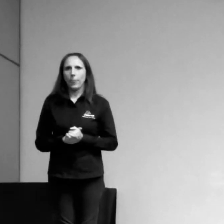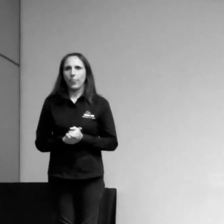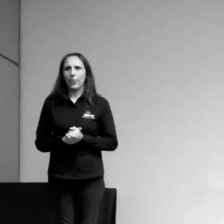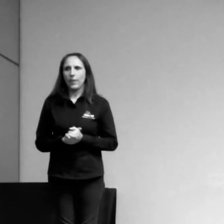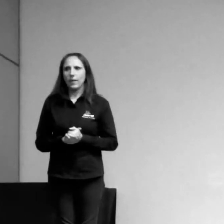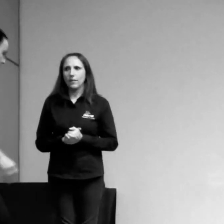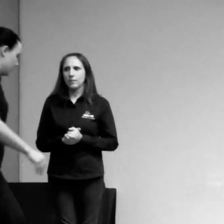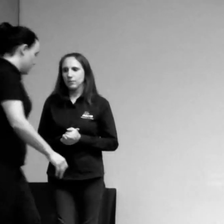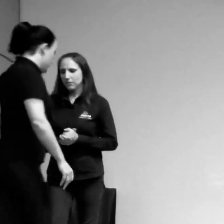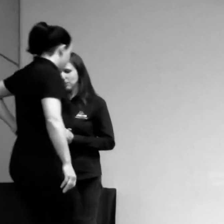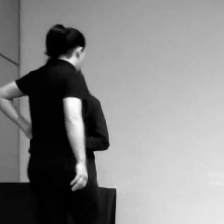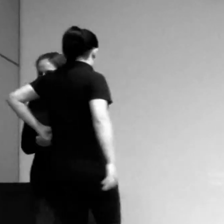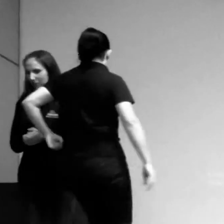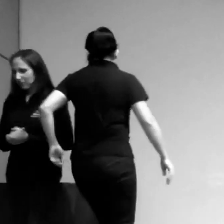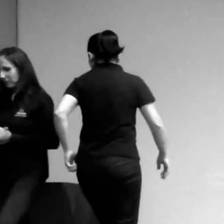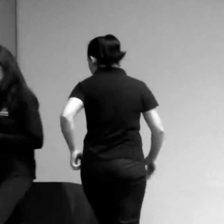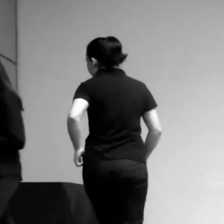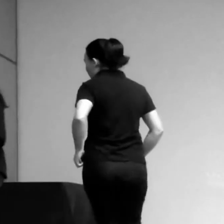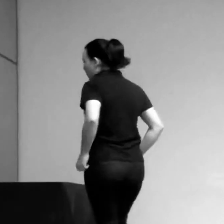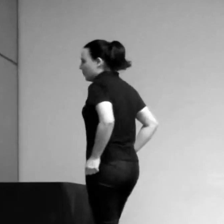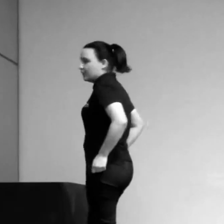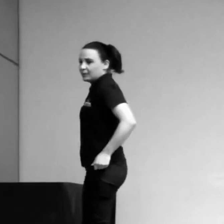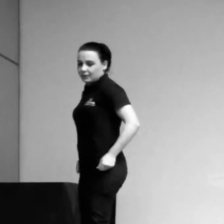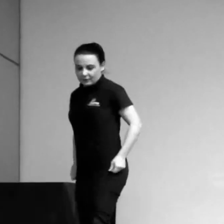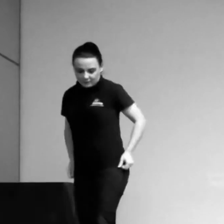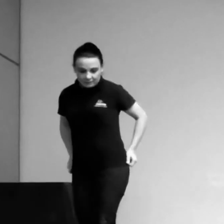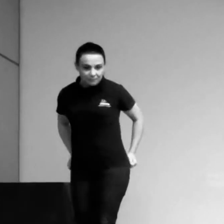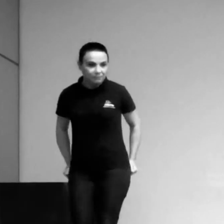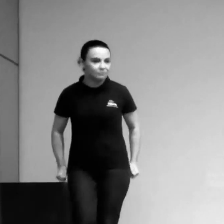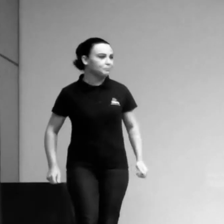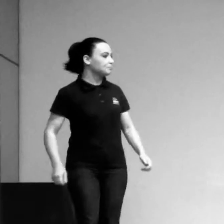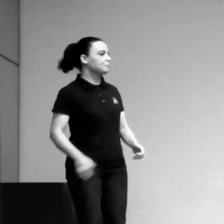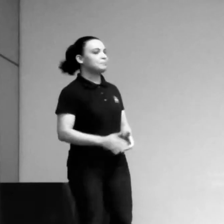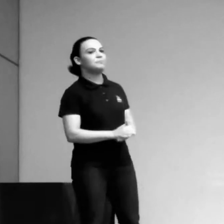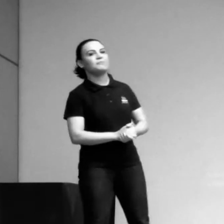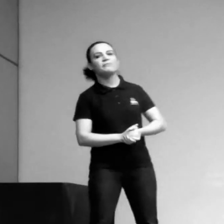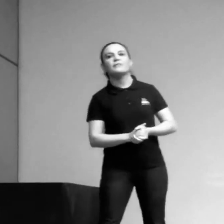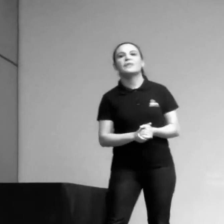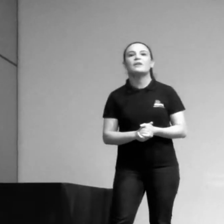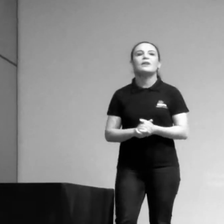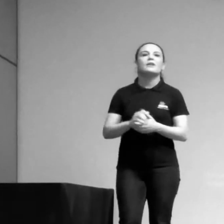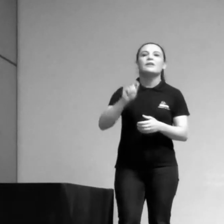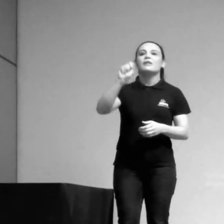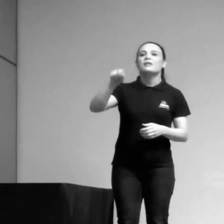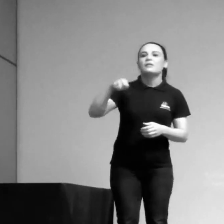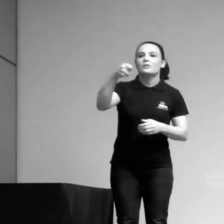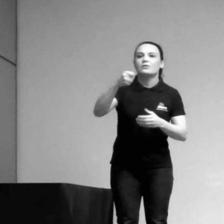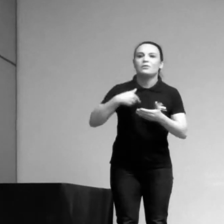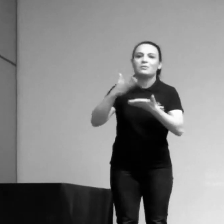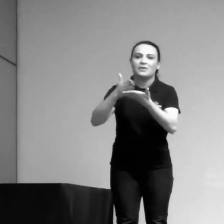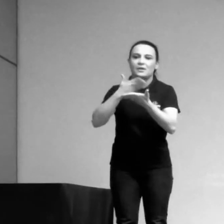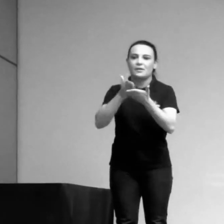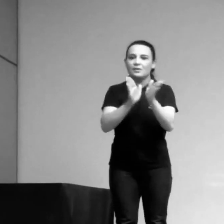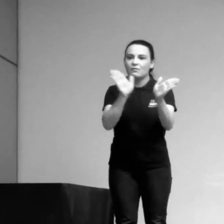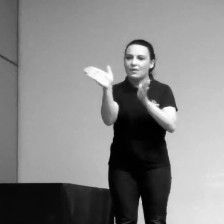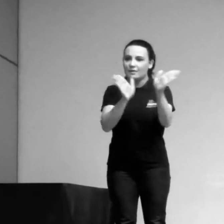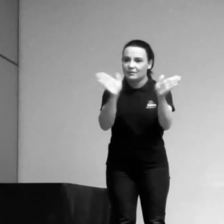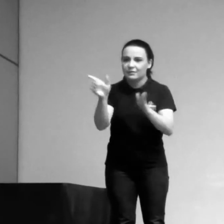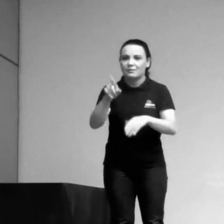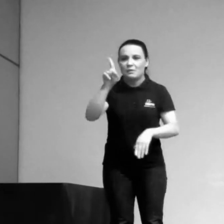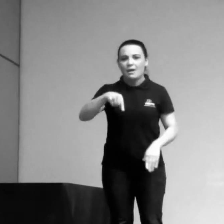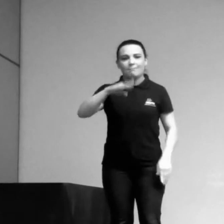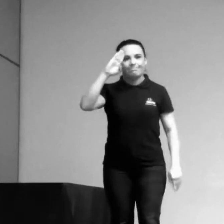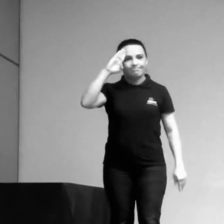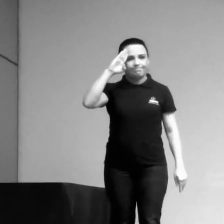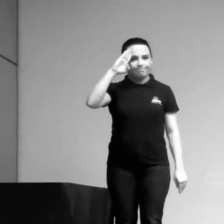Então, o principal ponto é o seguinte, livro acessível é um fundamental da pessoa com deficiência.